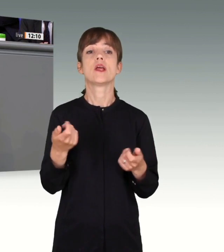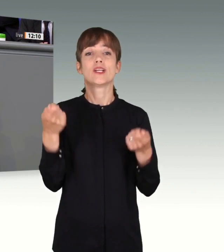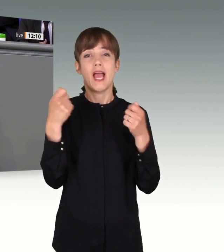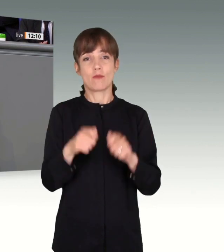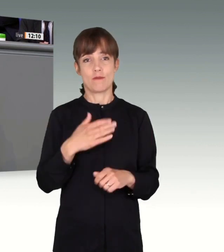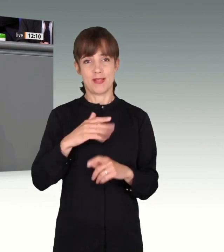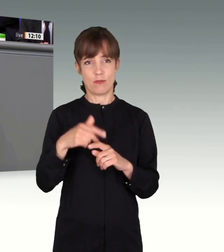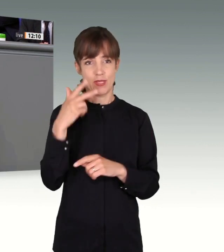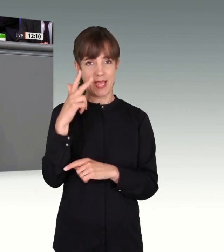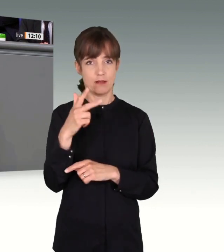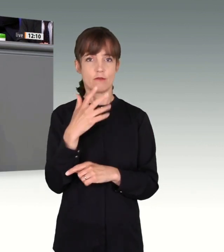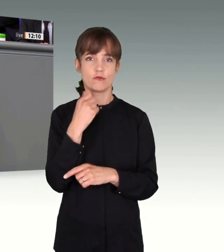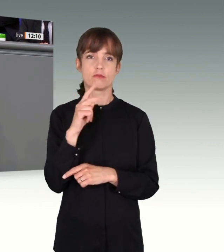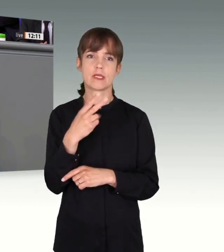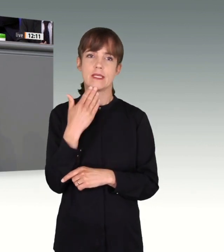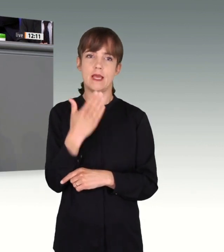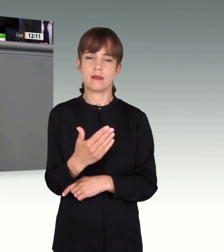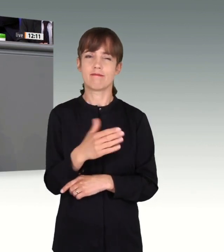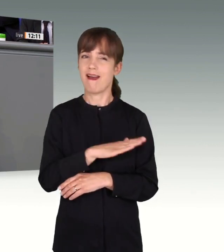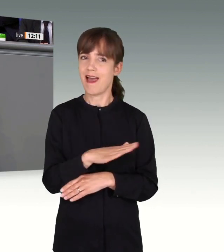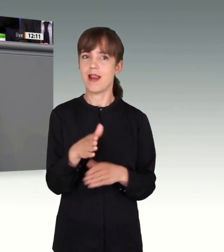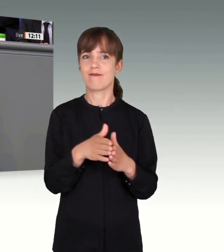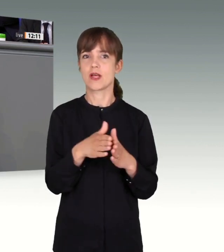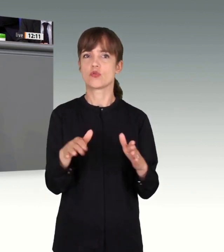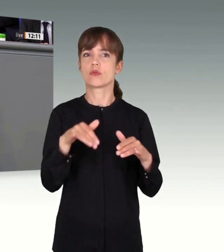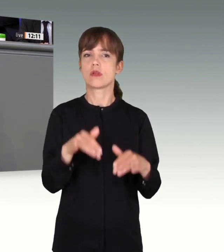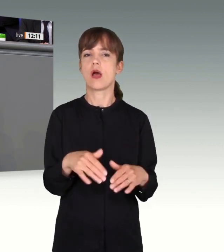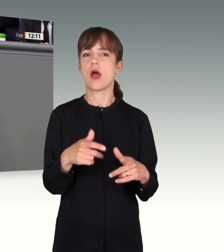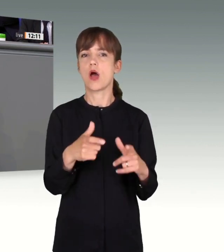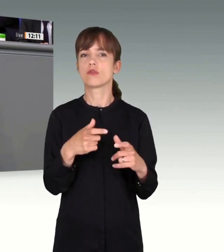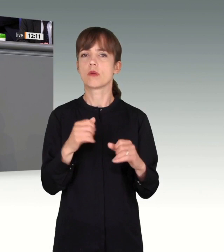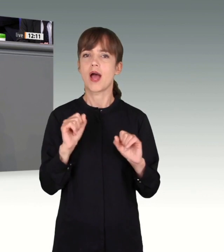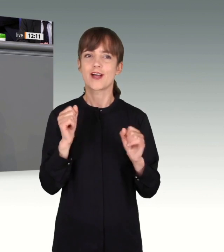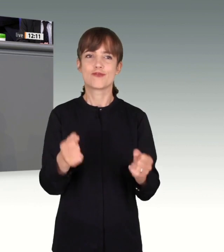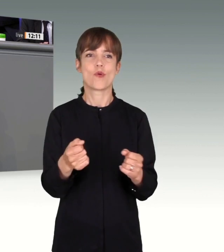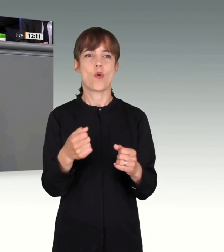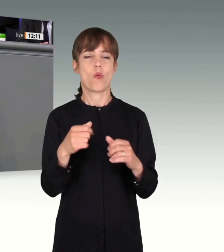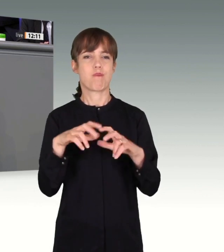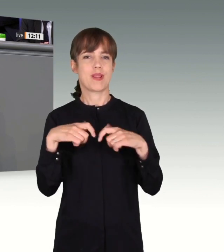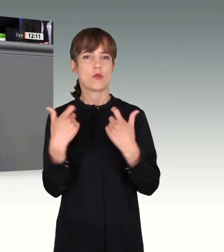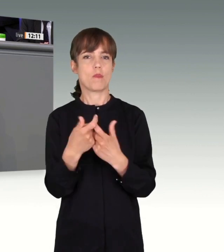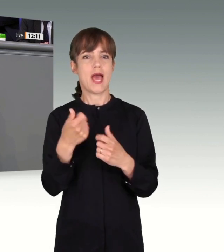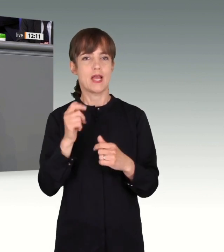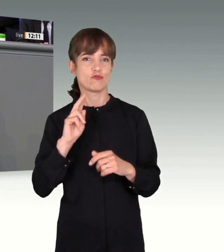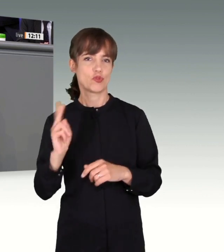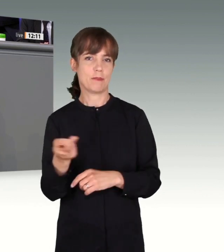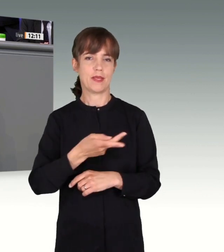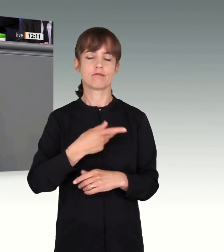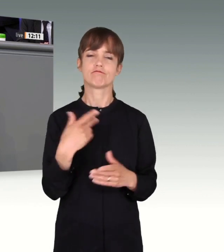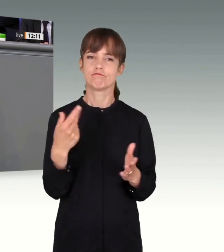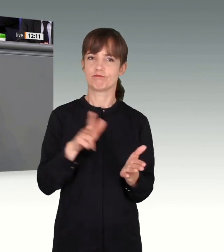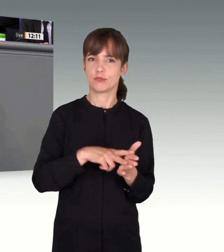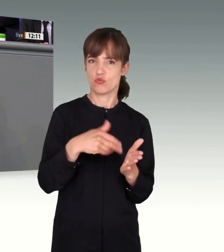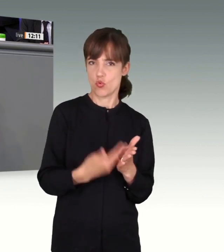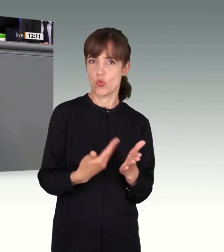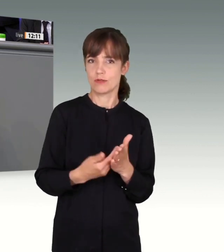möchte ich auch den stenografischen Dienst, der auch bei unseren teils zwölfstündigen Sitzungen bis Mitternacht die Protokolle geführt hat, die Bundestagsverwaltung und die